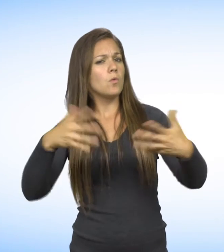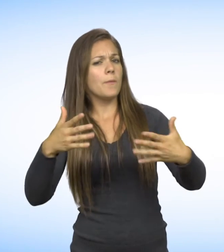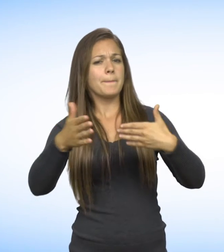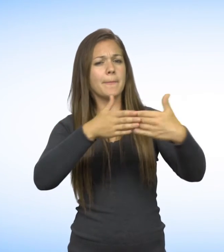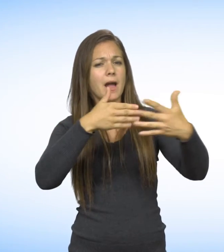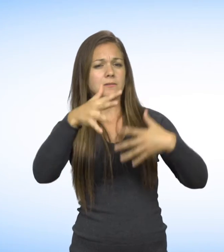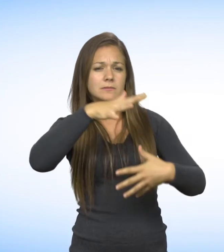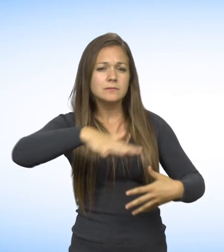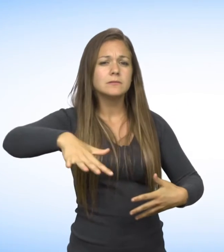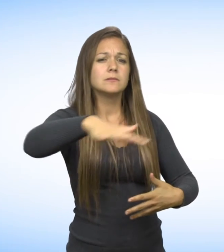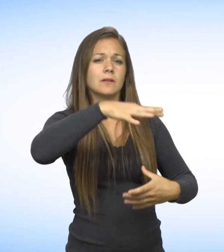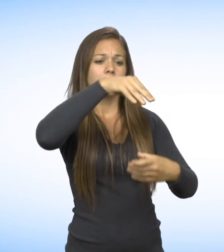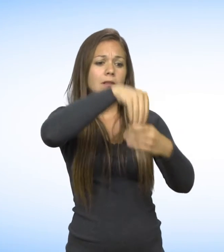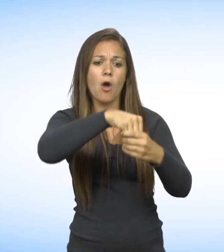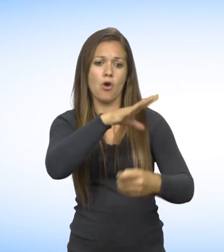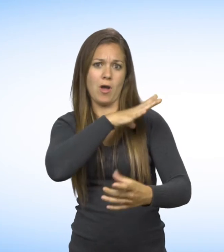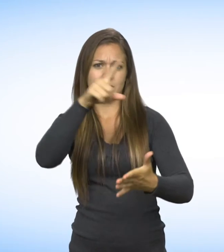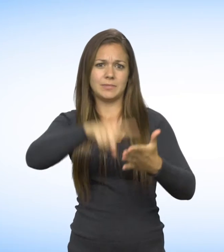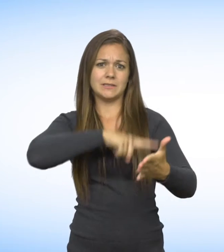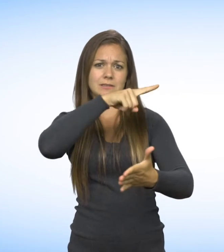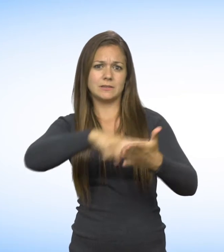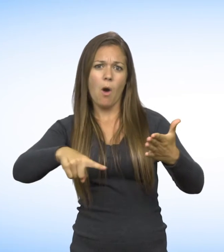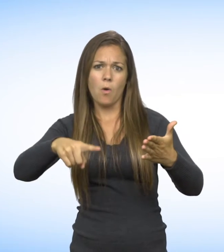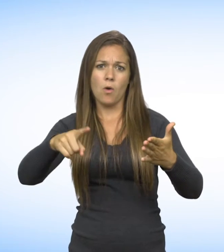ou les domaines où la discrimination est interdite